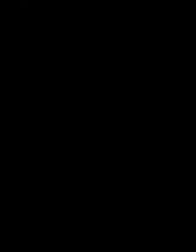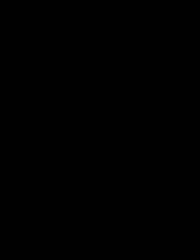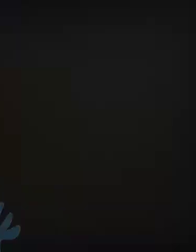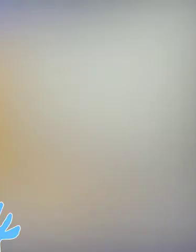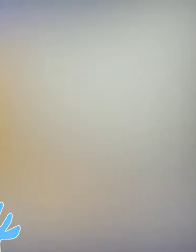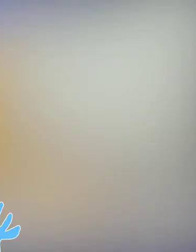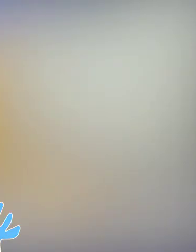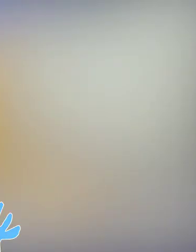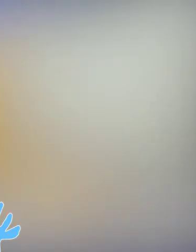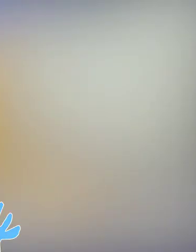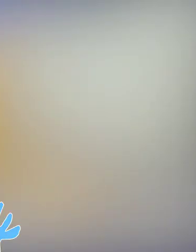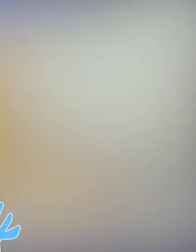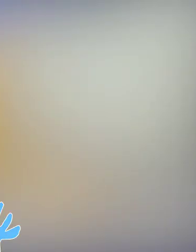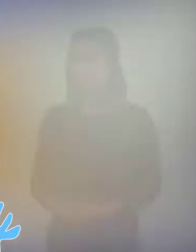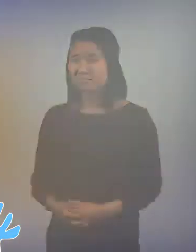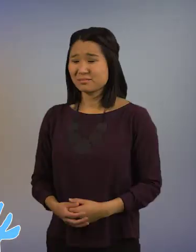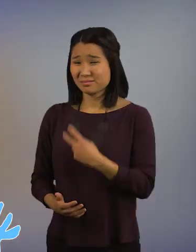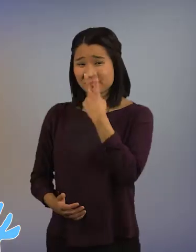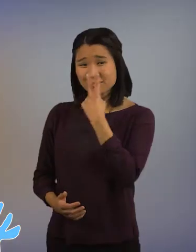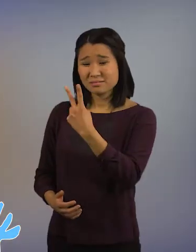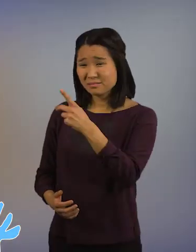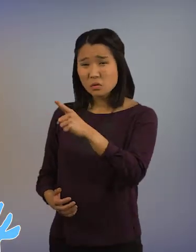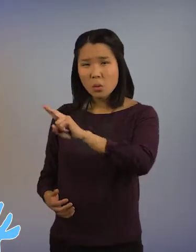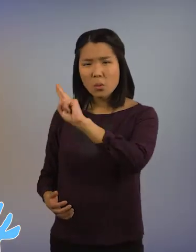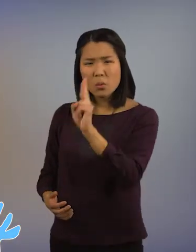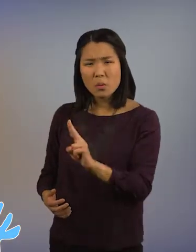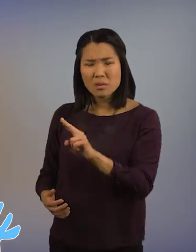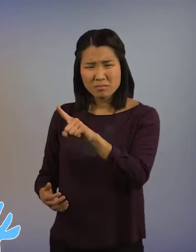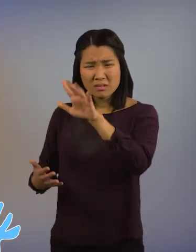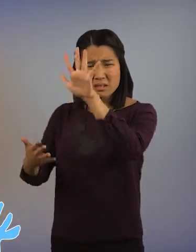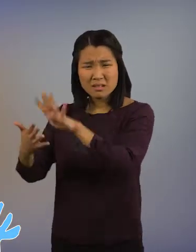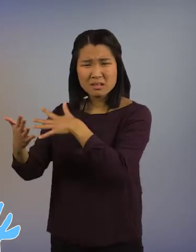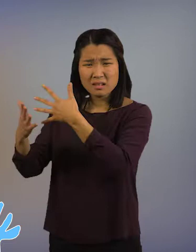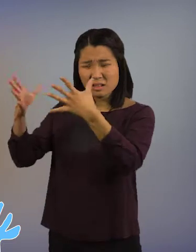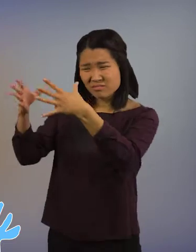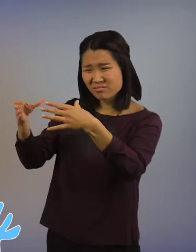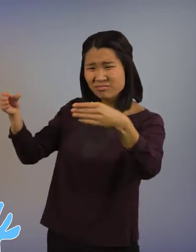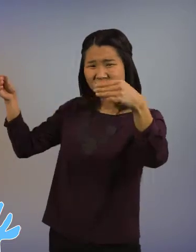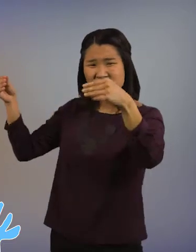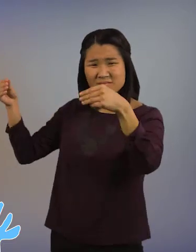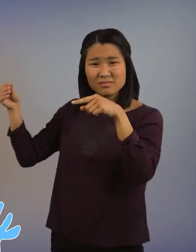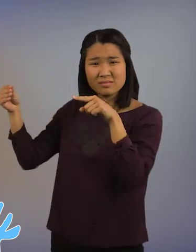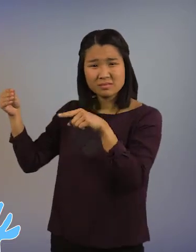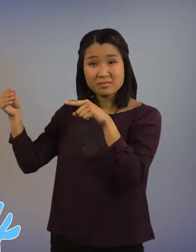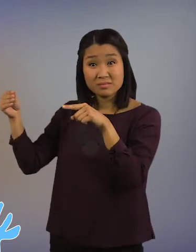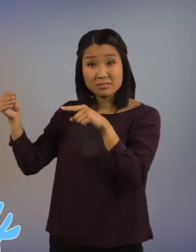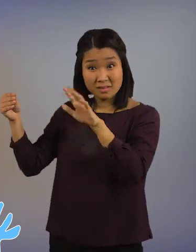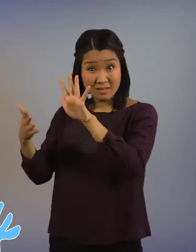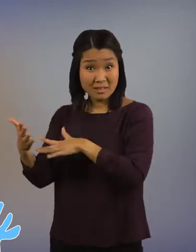Det är inte bara internet som knyter samman oss människor tätare. Globaliseringen bygger vävar av beroende former